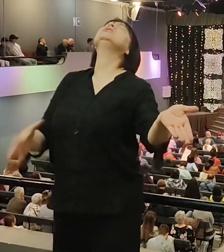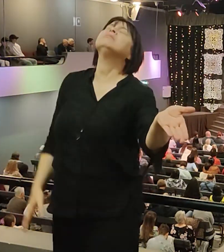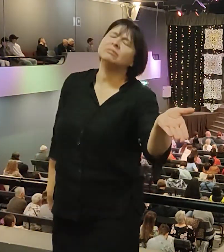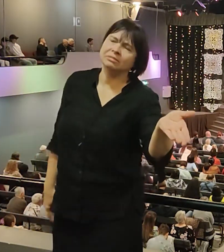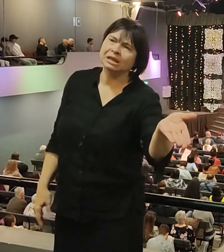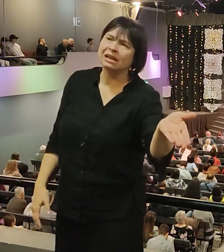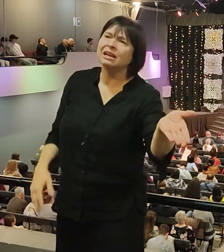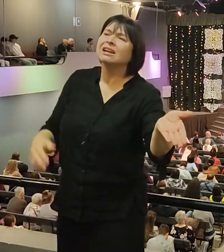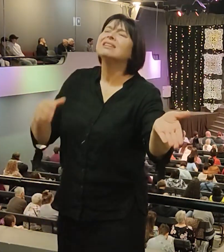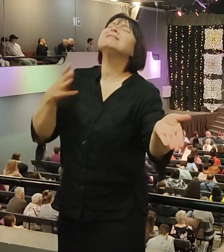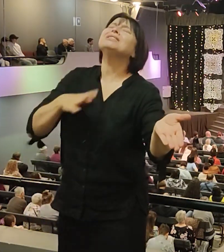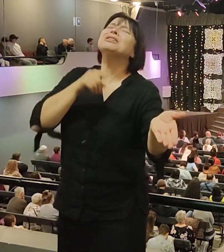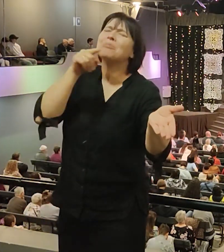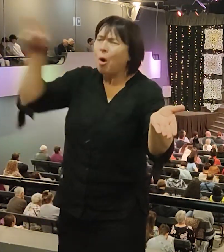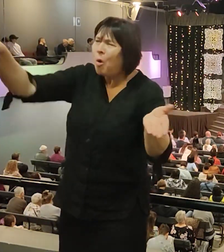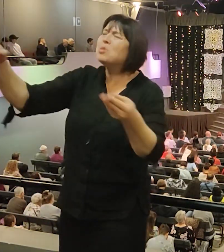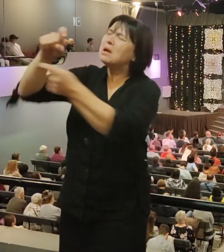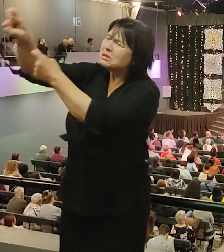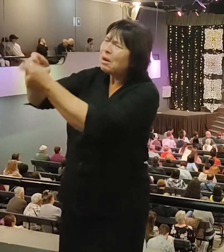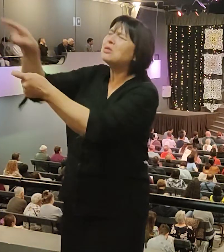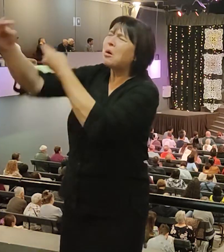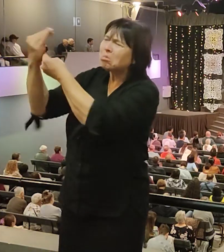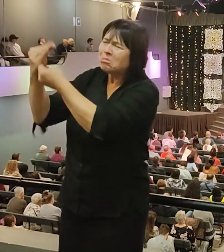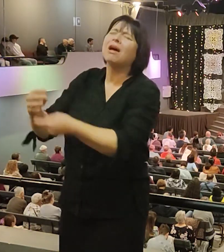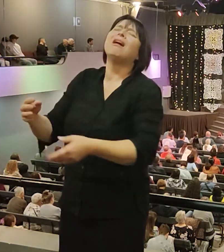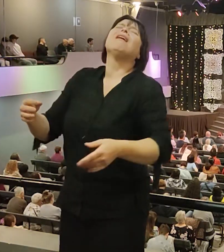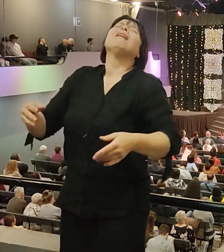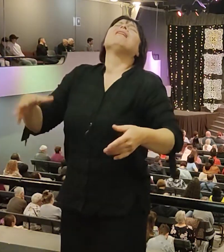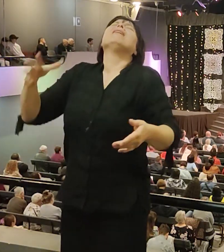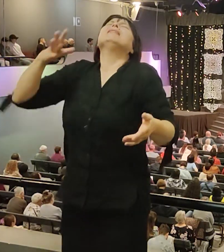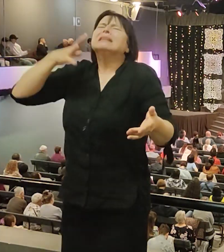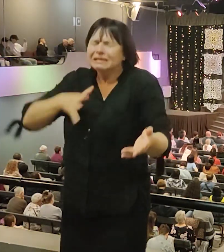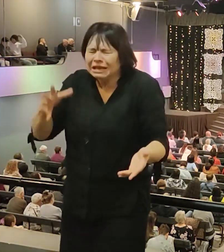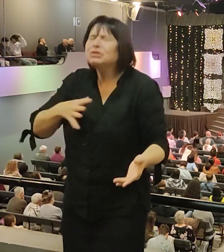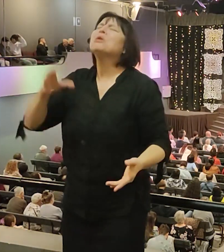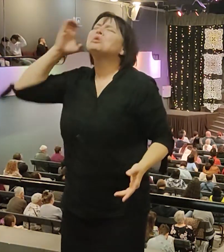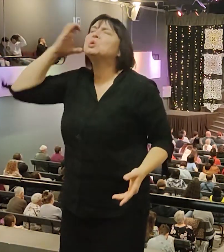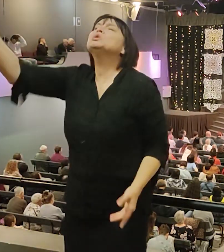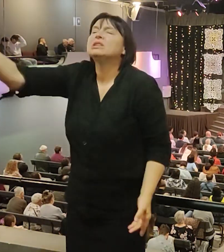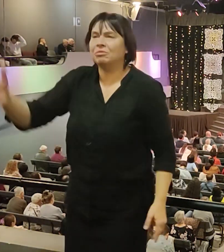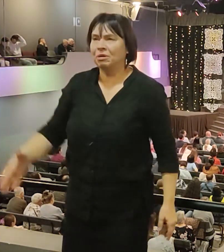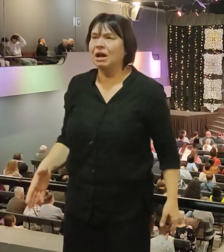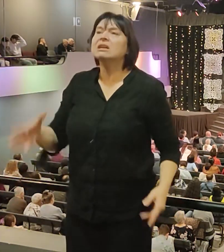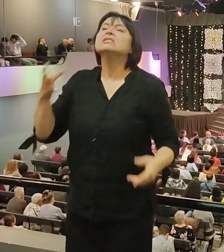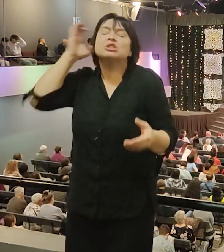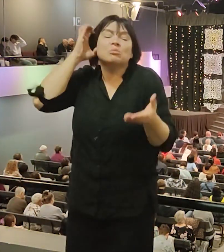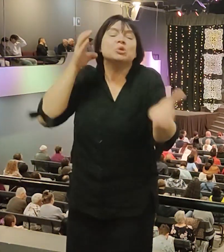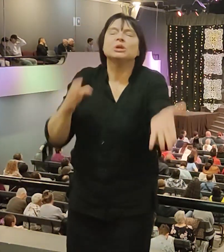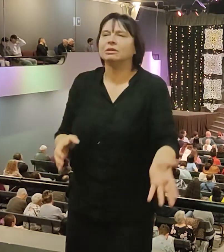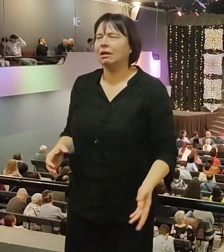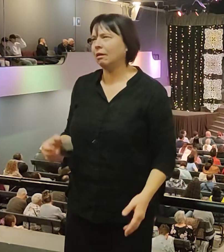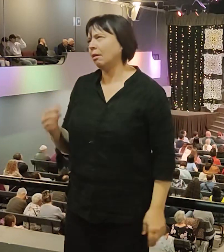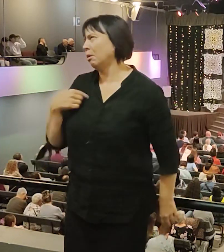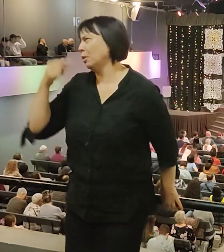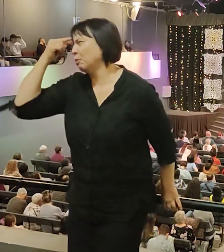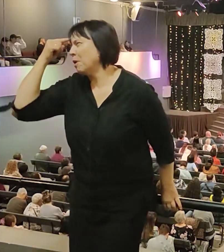Зачем тебе? Ну, Господи, я хотел бы возможность ему отомстить за плохие слова. Я ему на хлеб хочу намазать